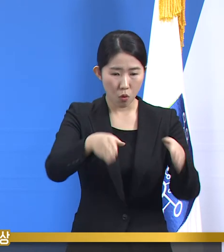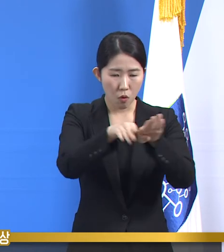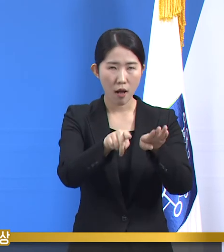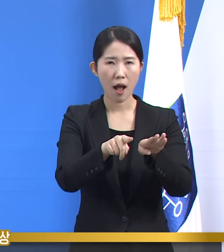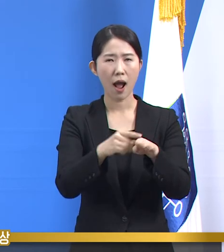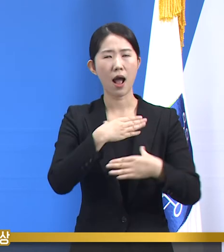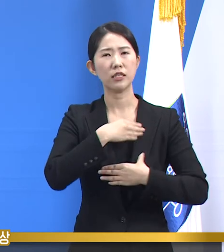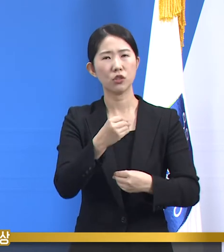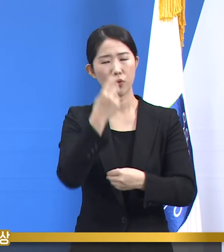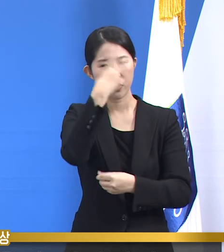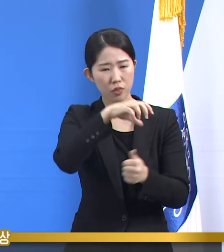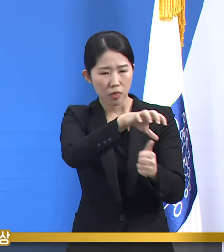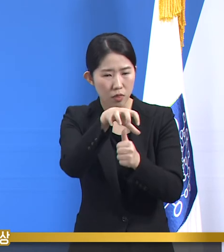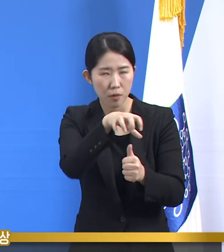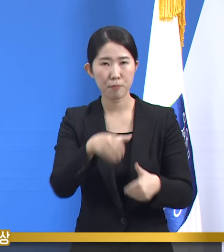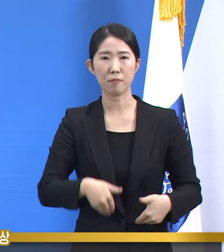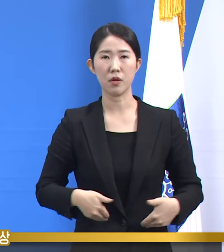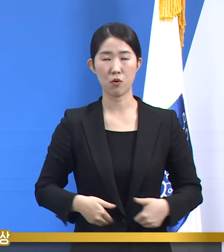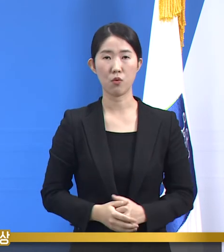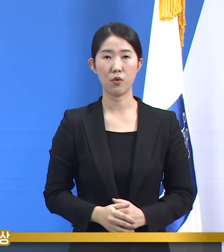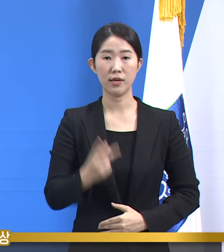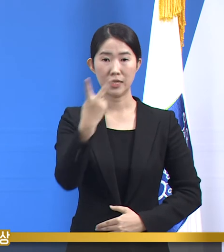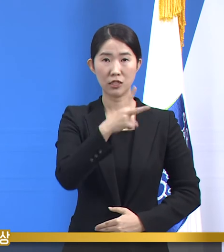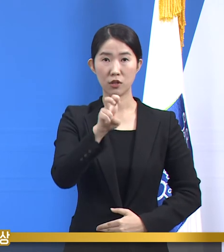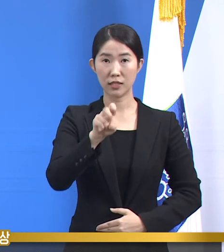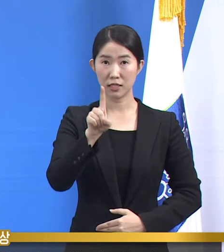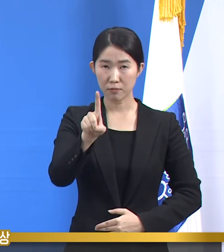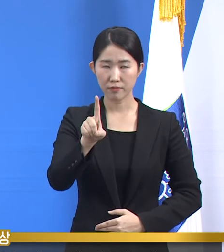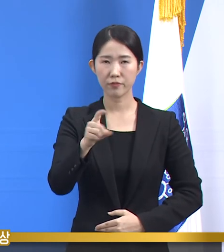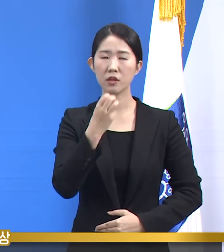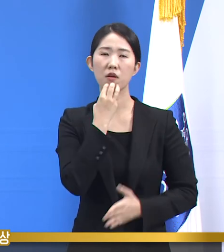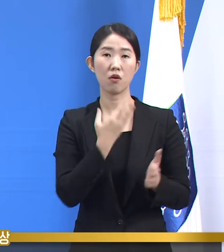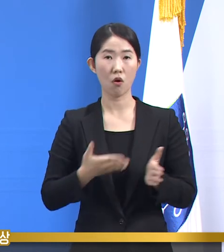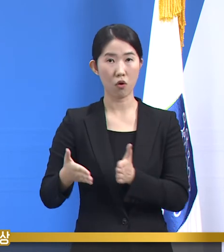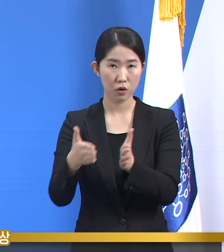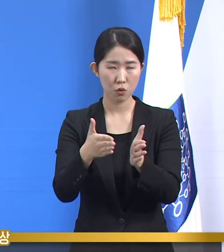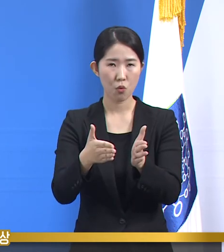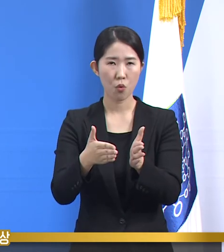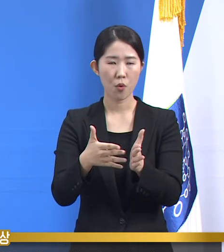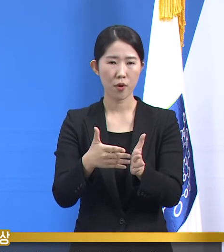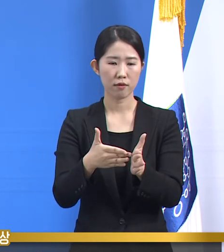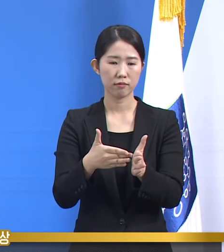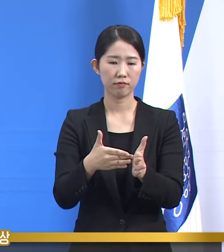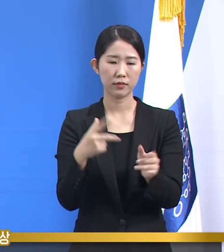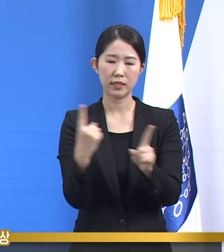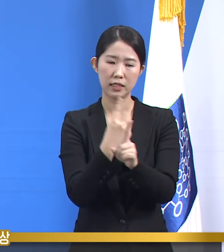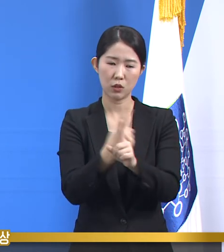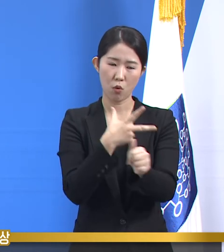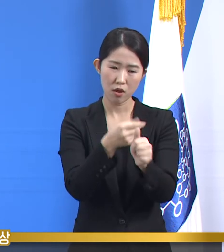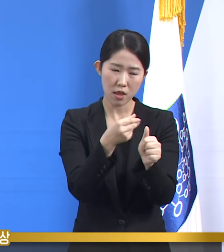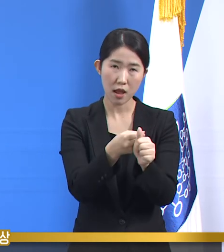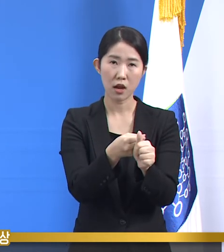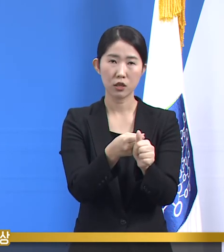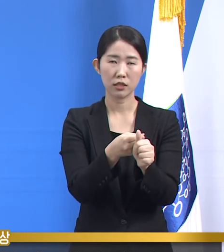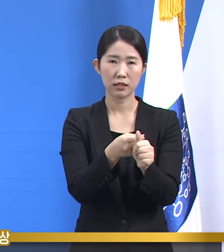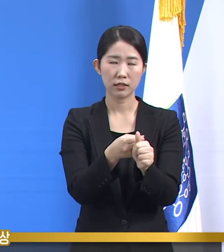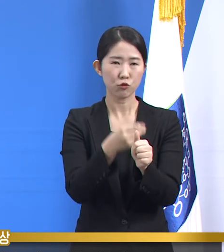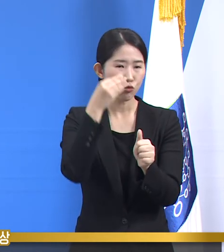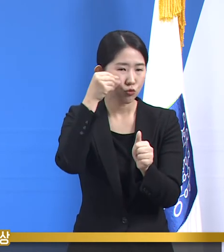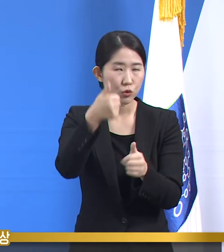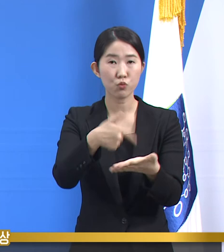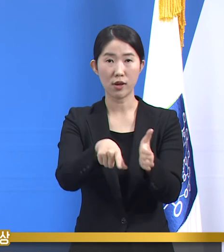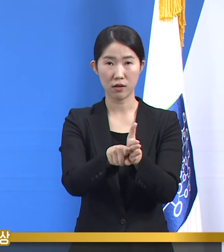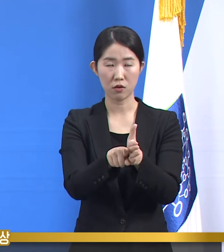2021년 상반기 경기도는 백신 접종 프로그램의 원활한 실행 준비와 더불어 의료자원